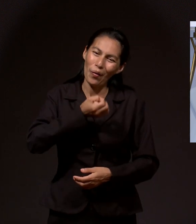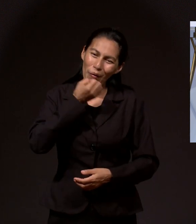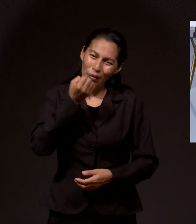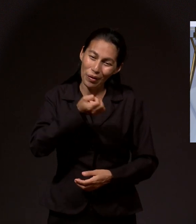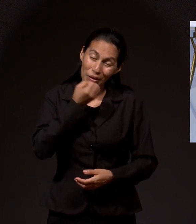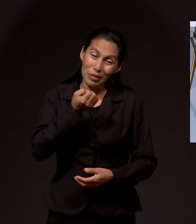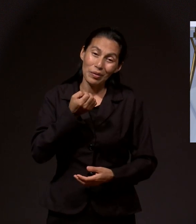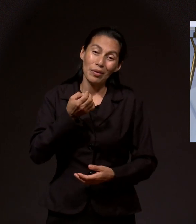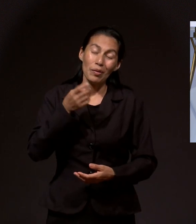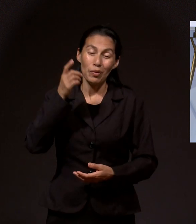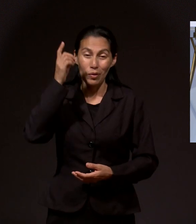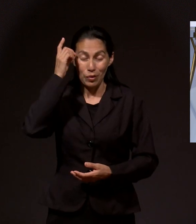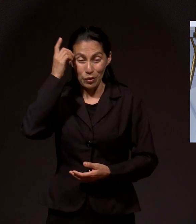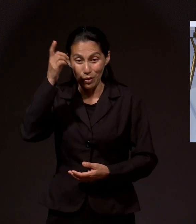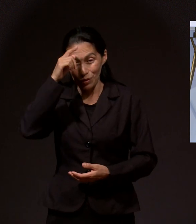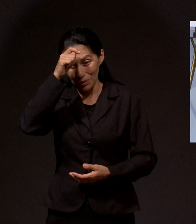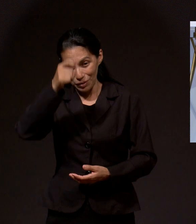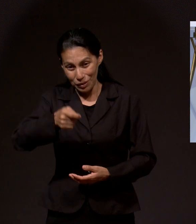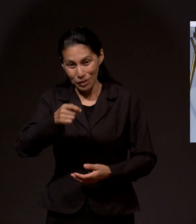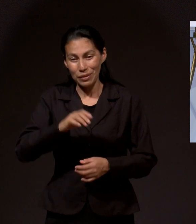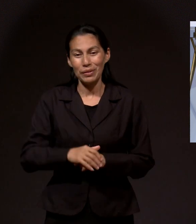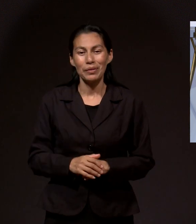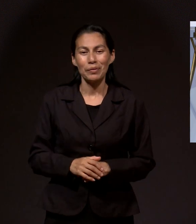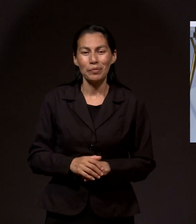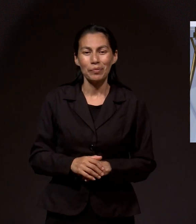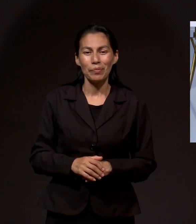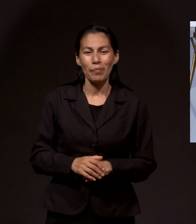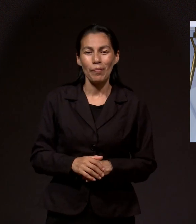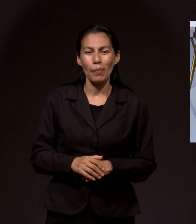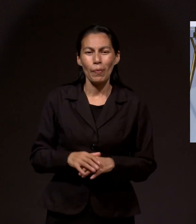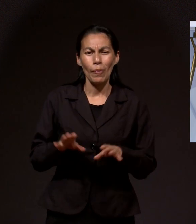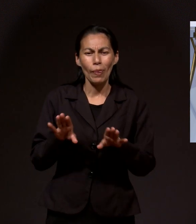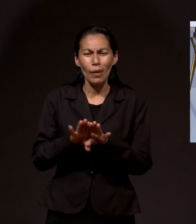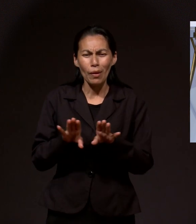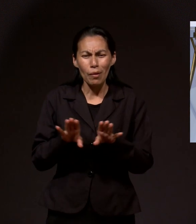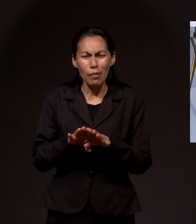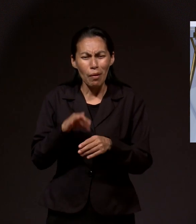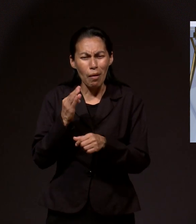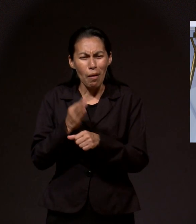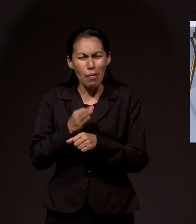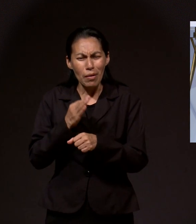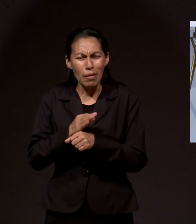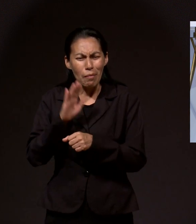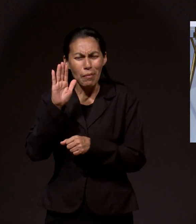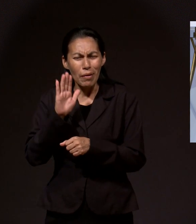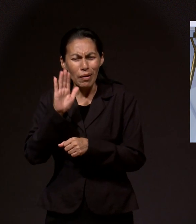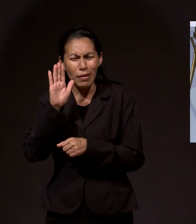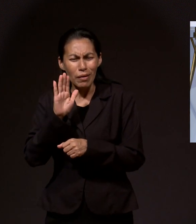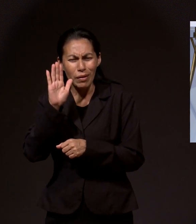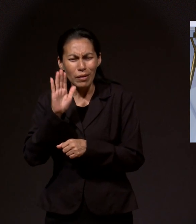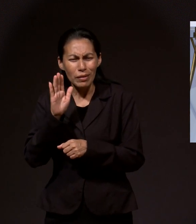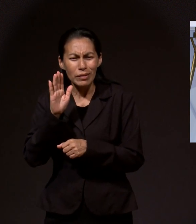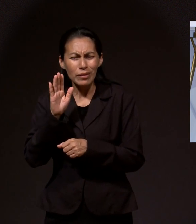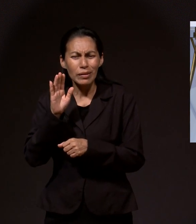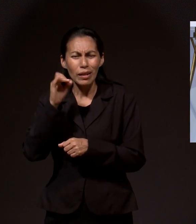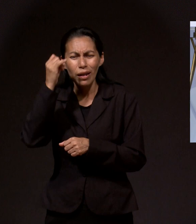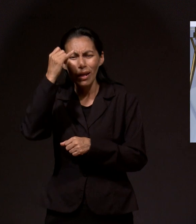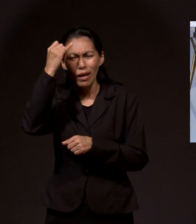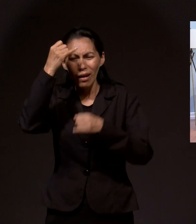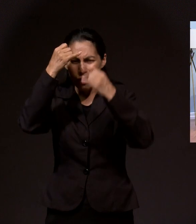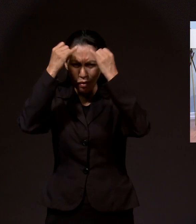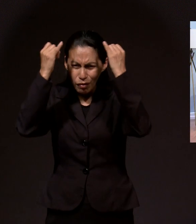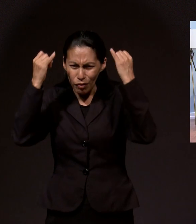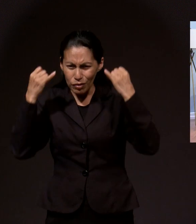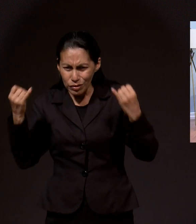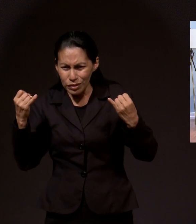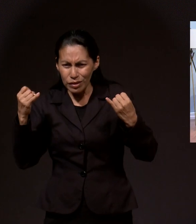por este hombre que a la usanza moderna, digamos, evoca a un José, a un Daniel moderno. Pedro.